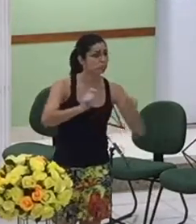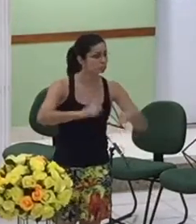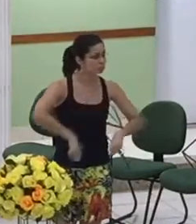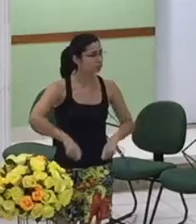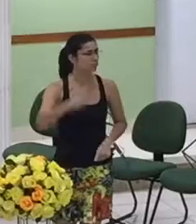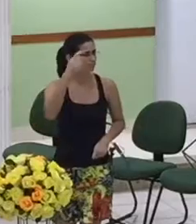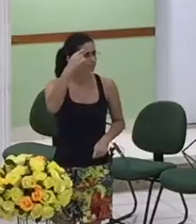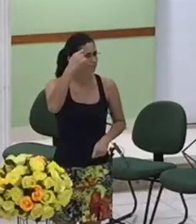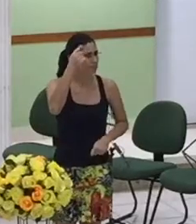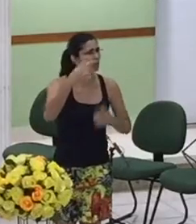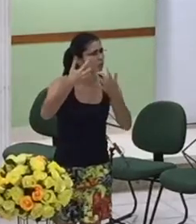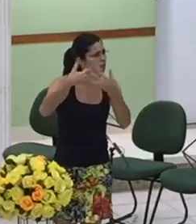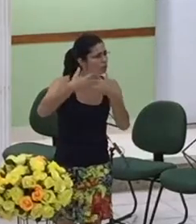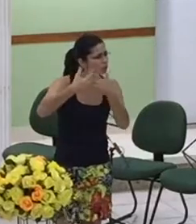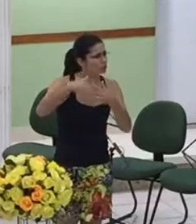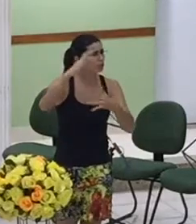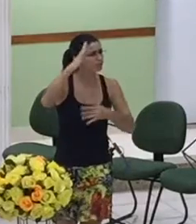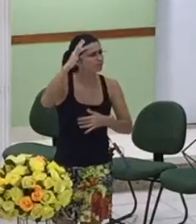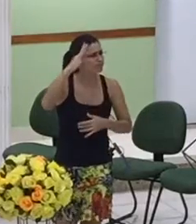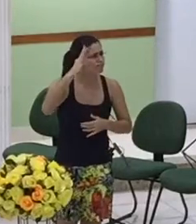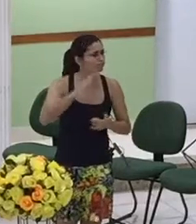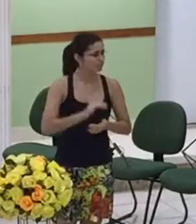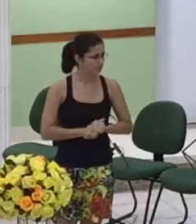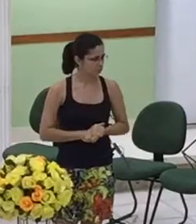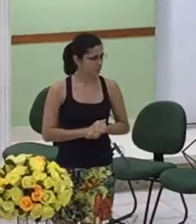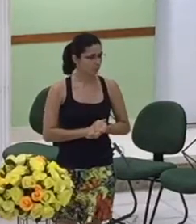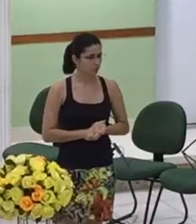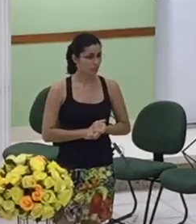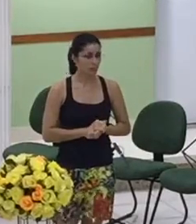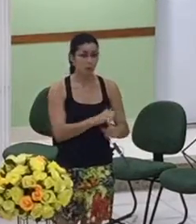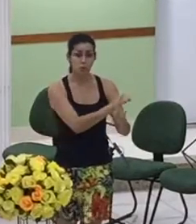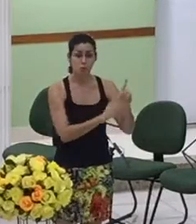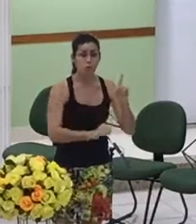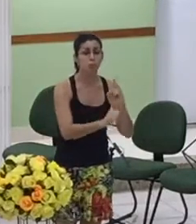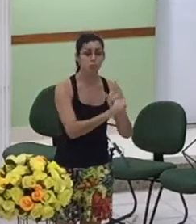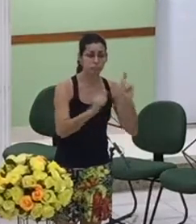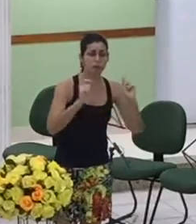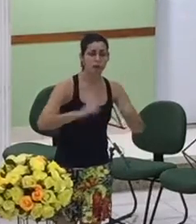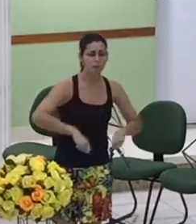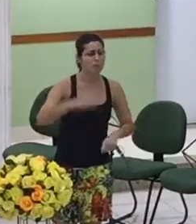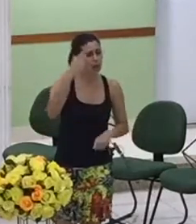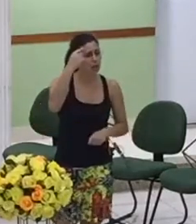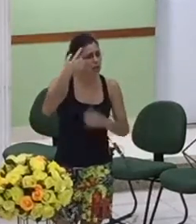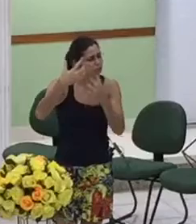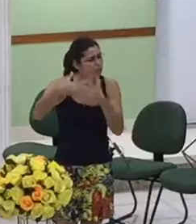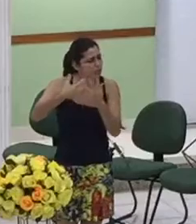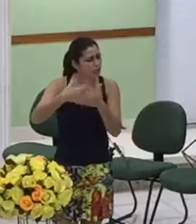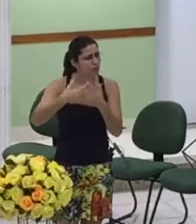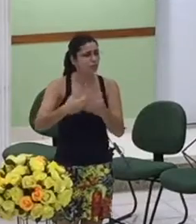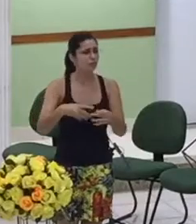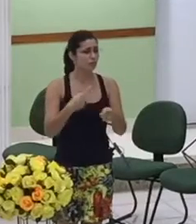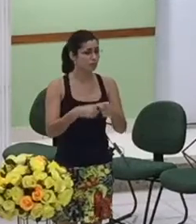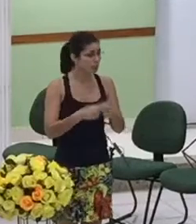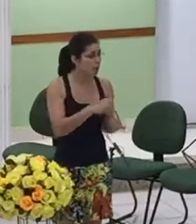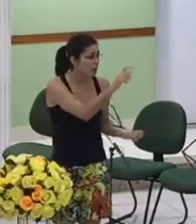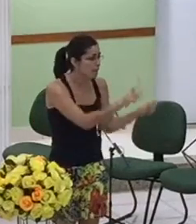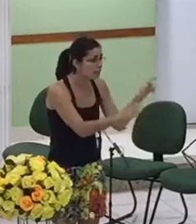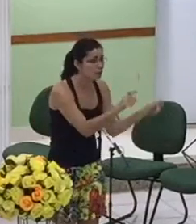uma atenção especial da sociedade para essa parte importante que foi deixada de lado